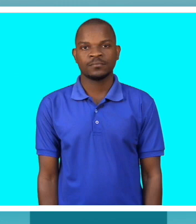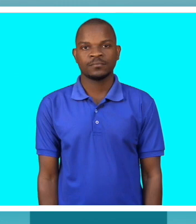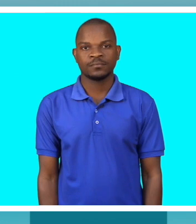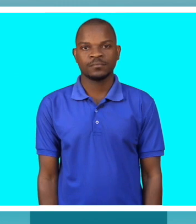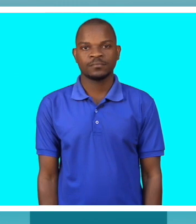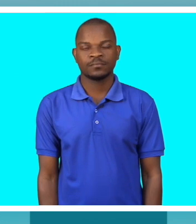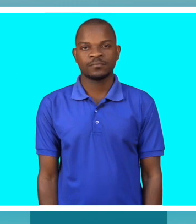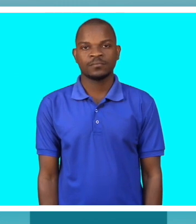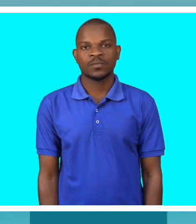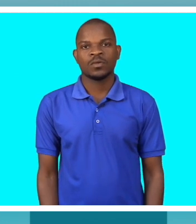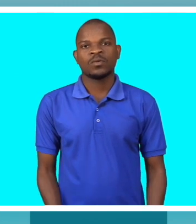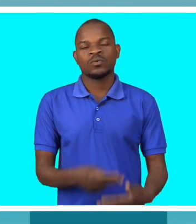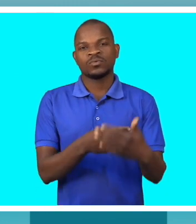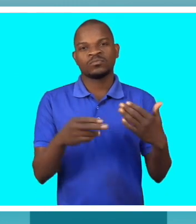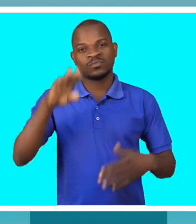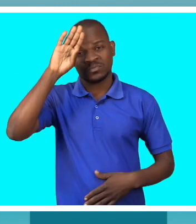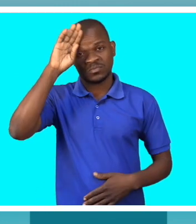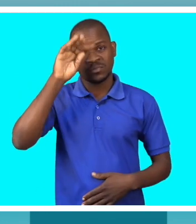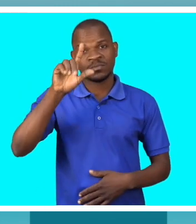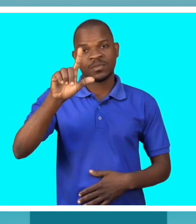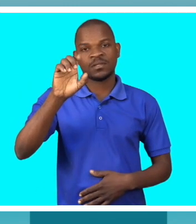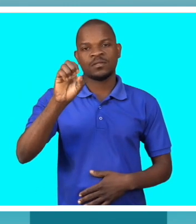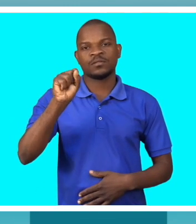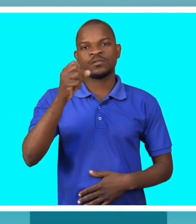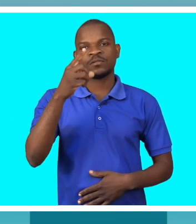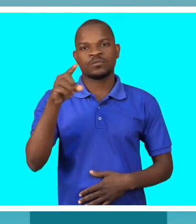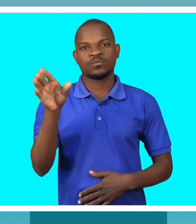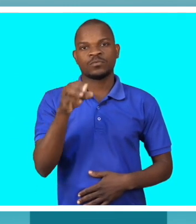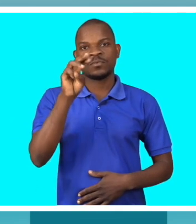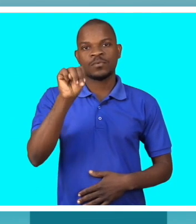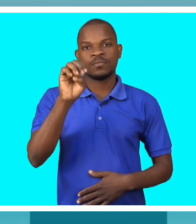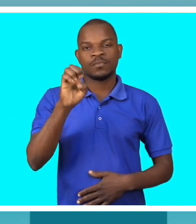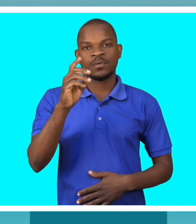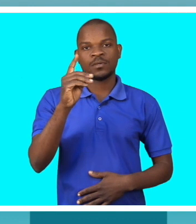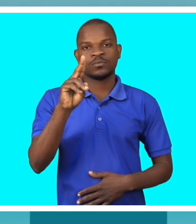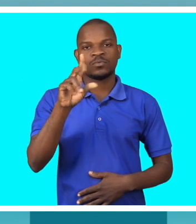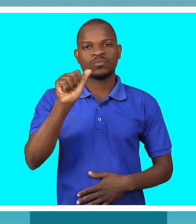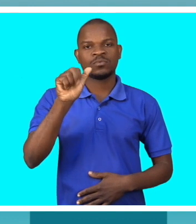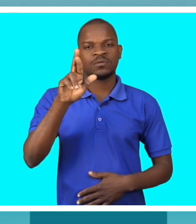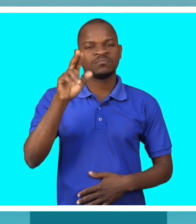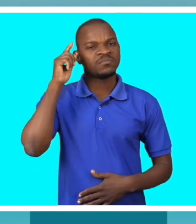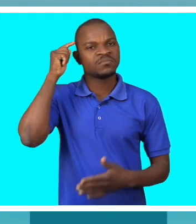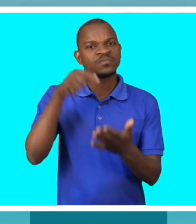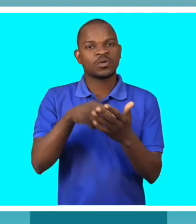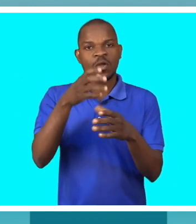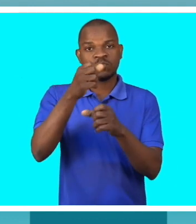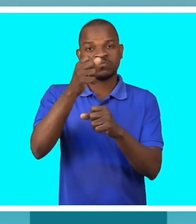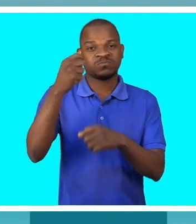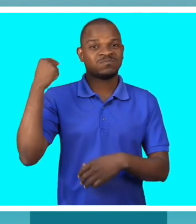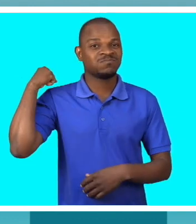A lesão medular é qualquer mal da medula que pode levar a danos como a perda ou diminuição